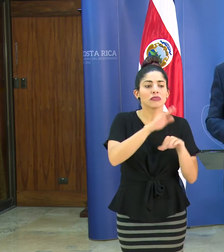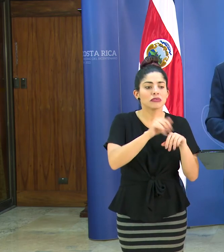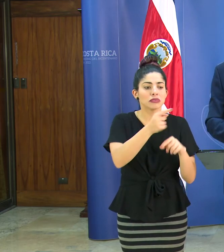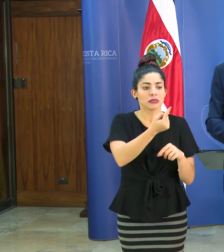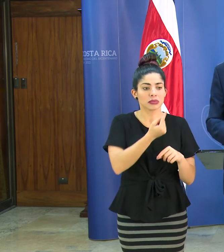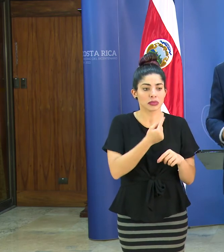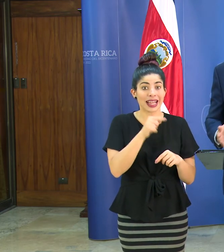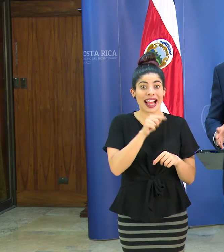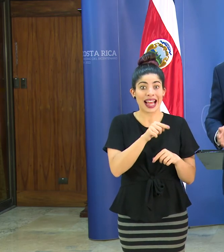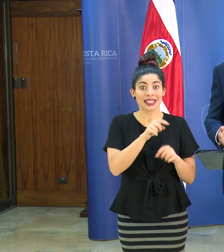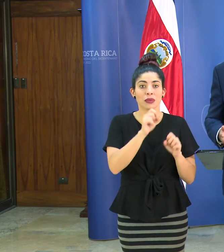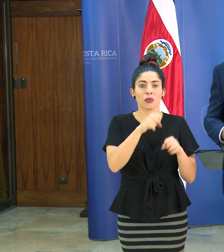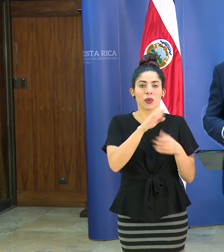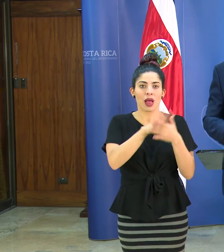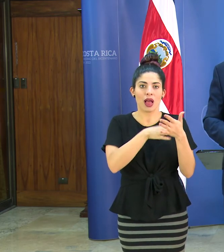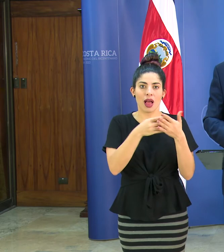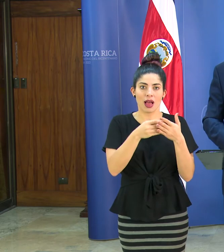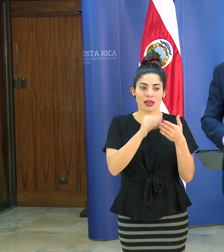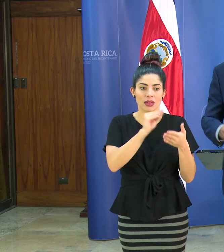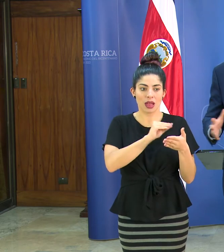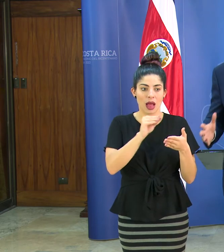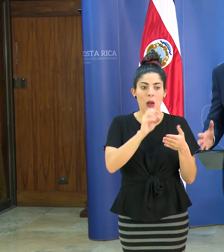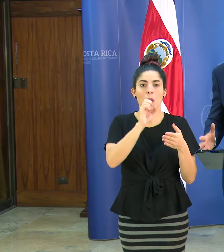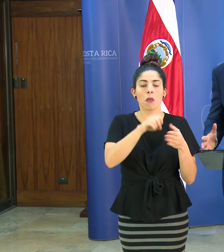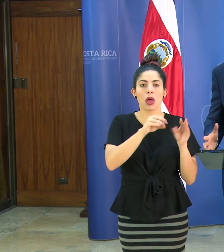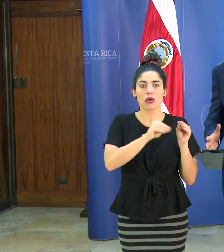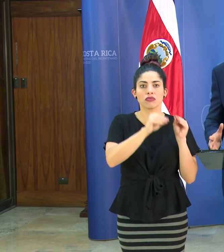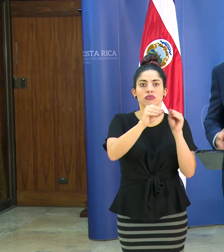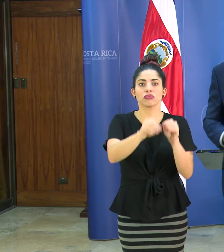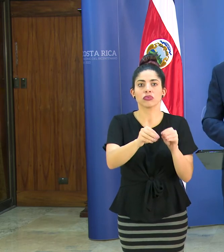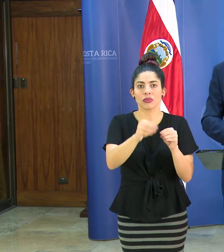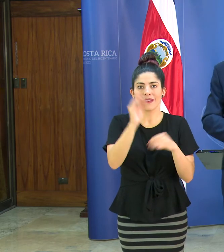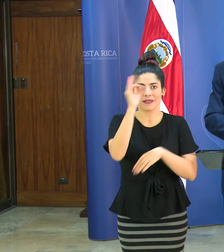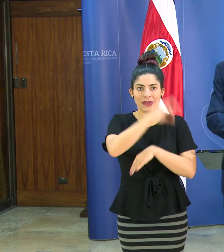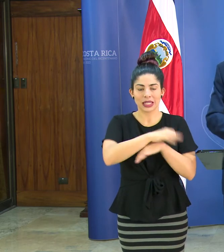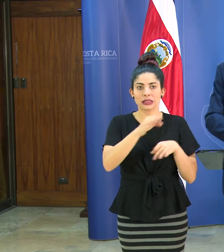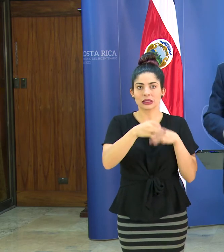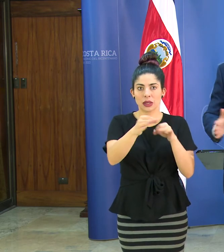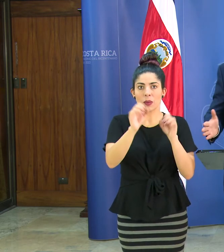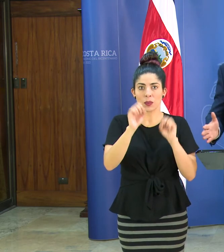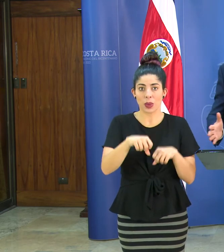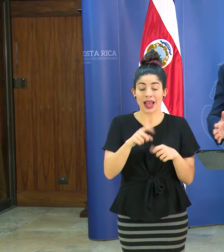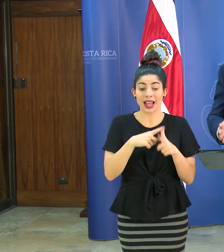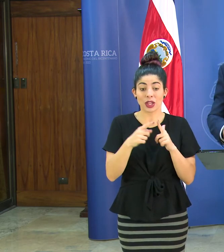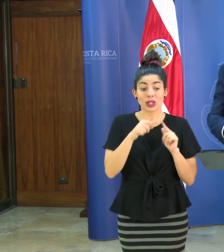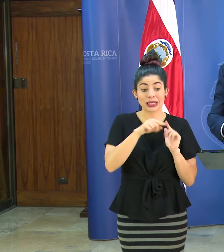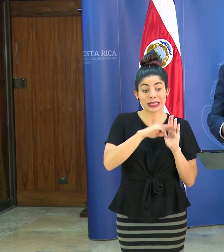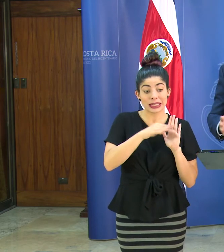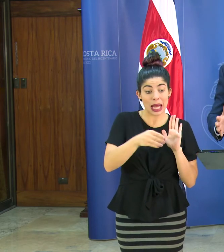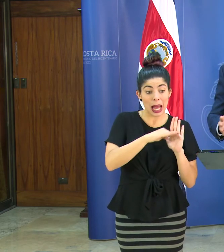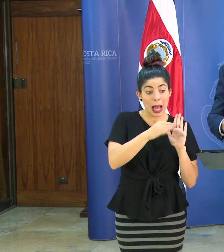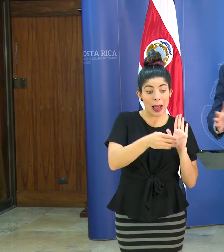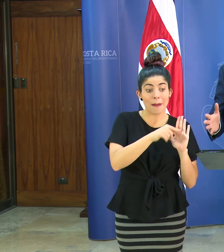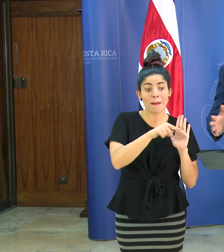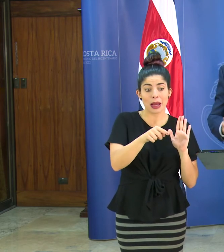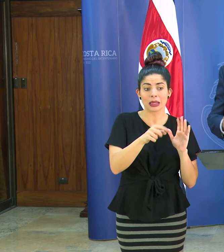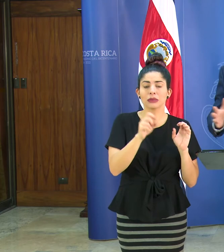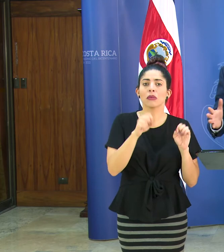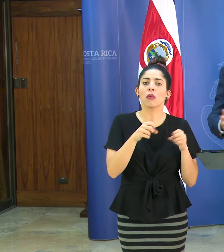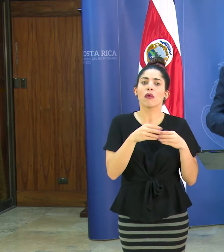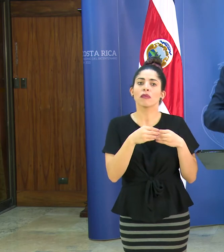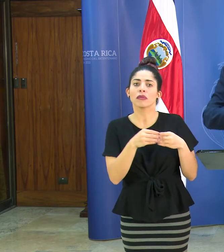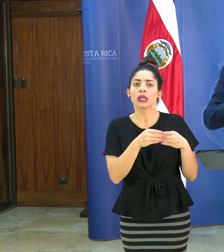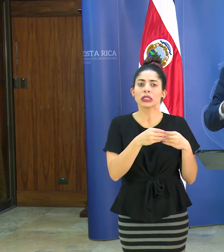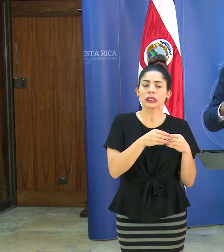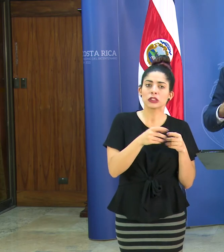esos son programables y las podemos reprogramar entonces todas esas camas están disponibles